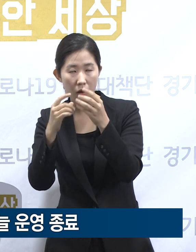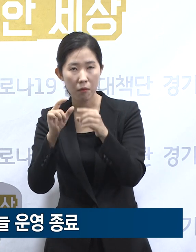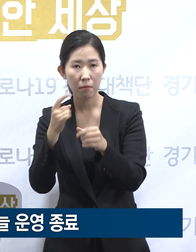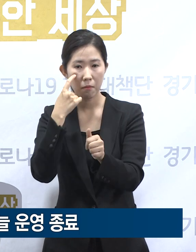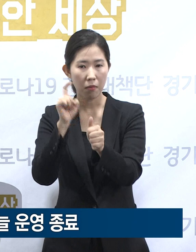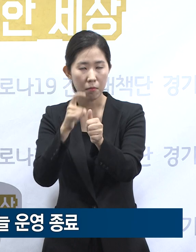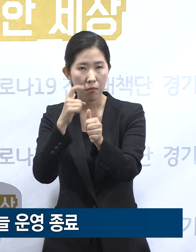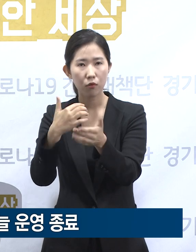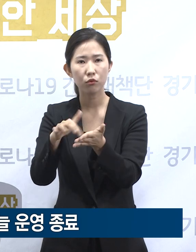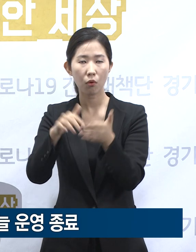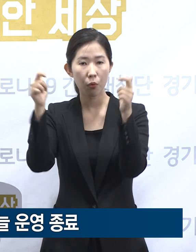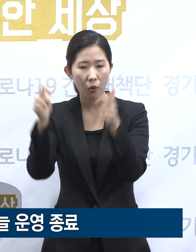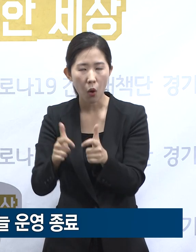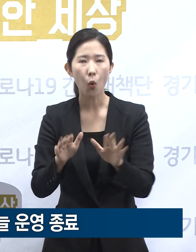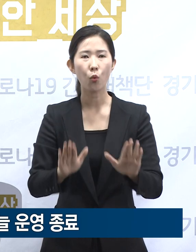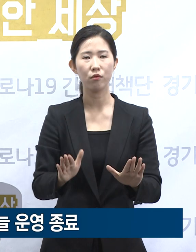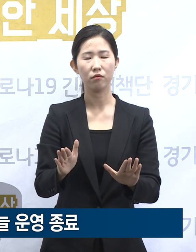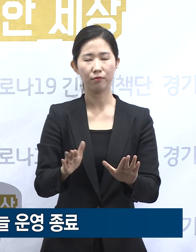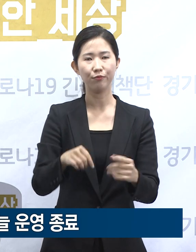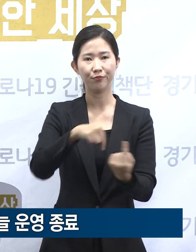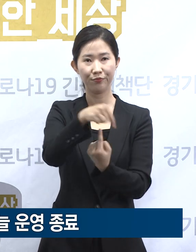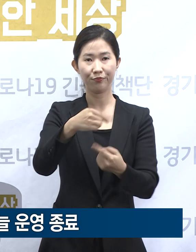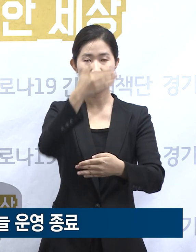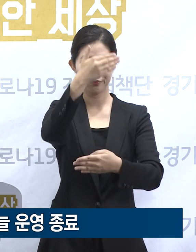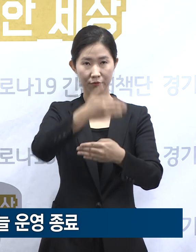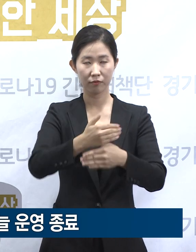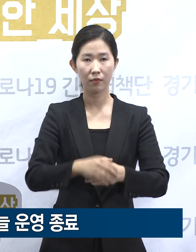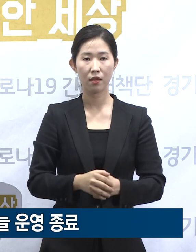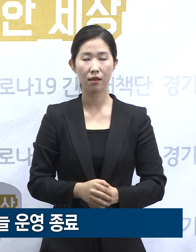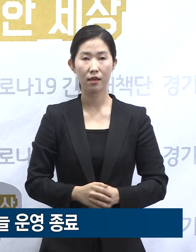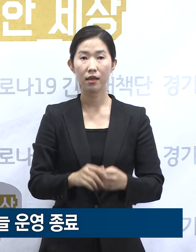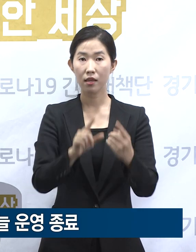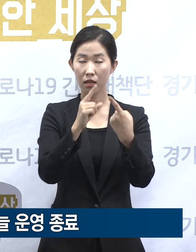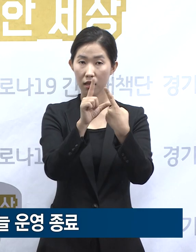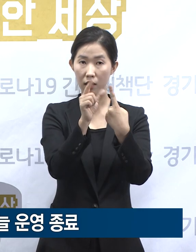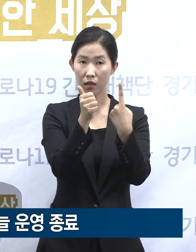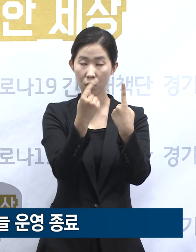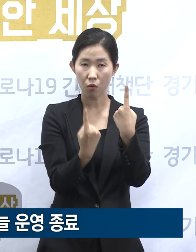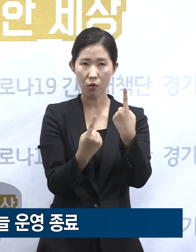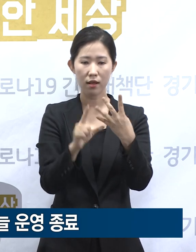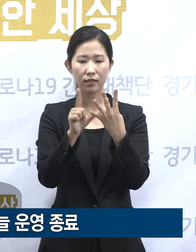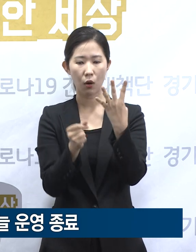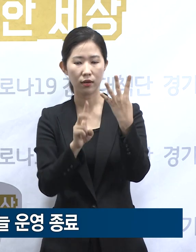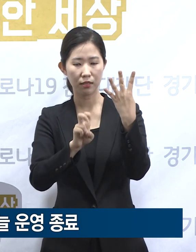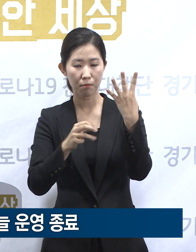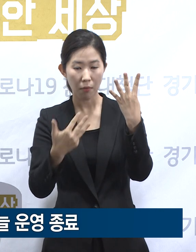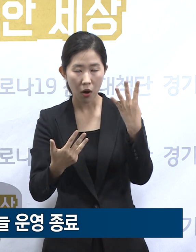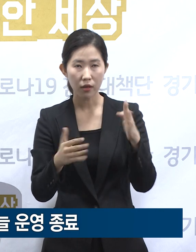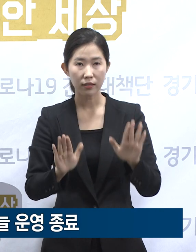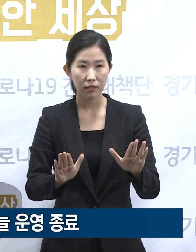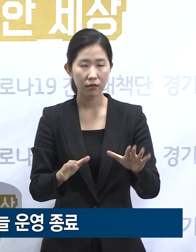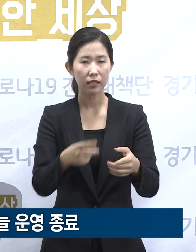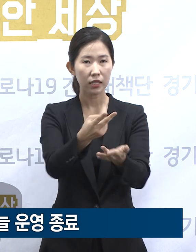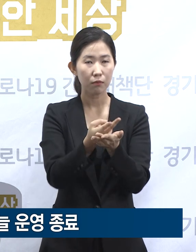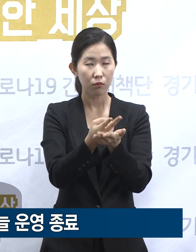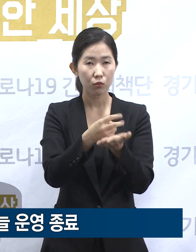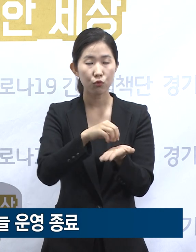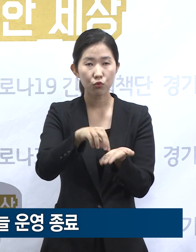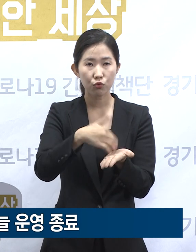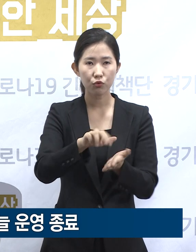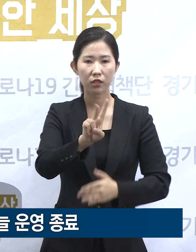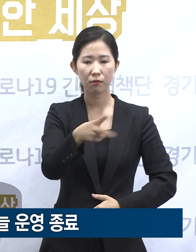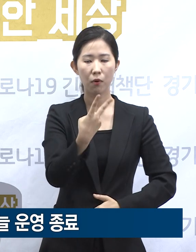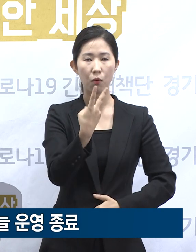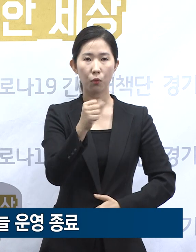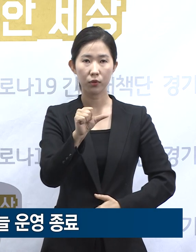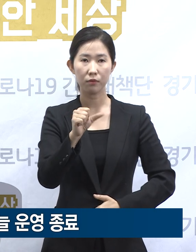종료합니다. 제1호 생활치료센터는 4월 28일 기준 누적 201명이 입소하였으며 의료기관에서